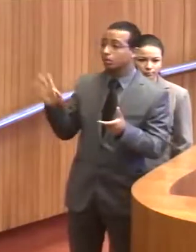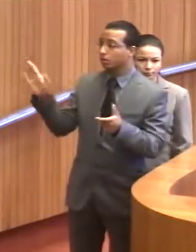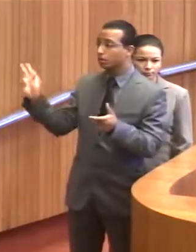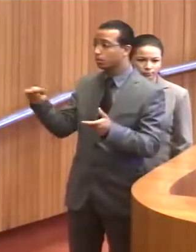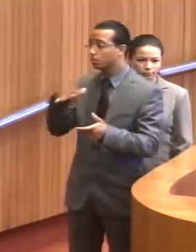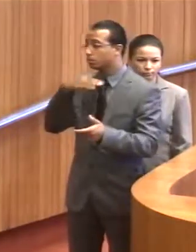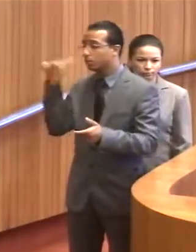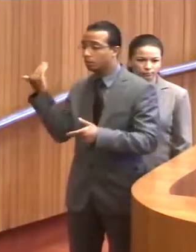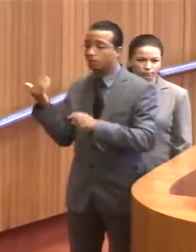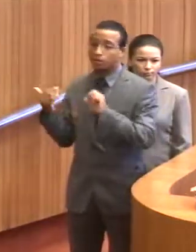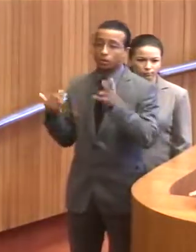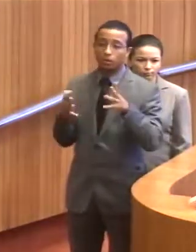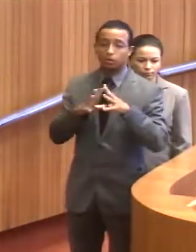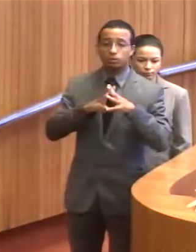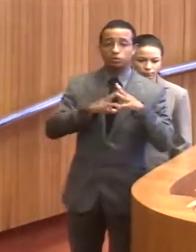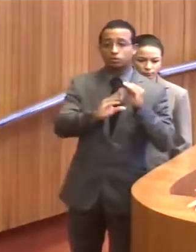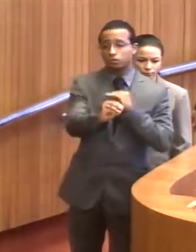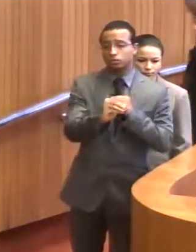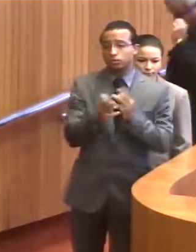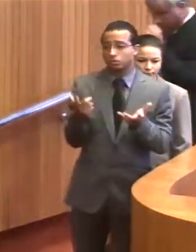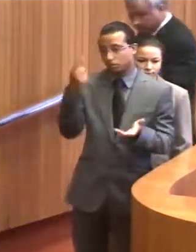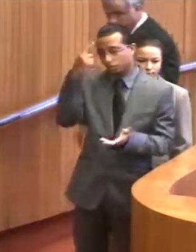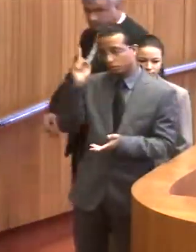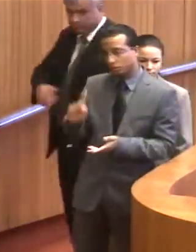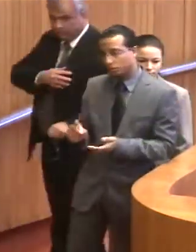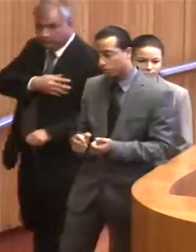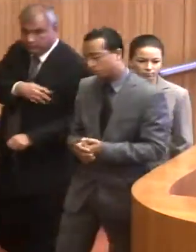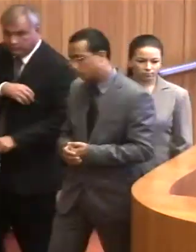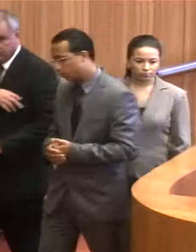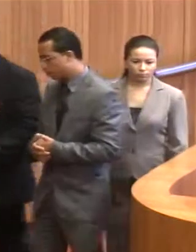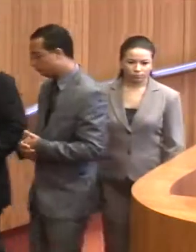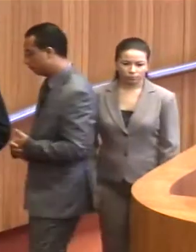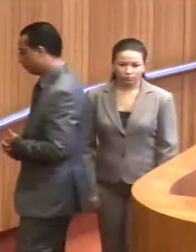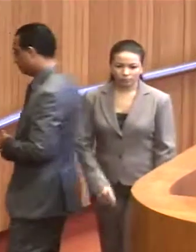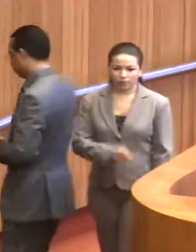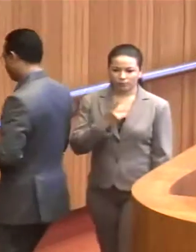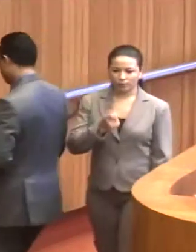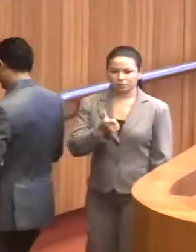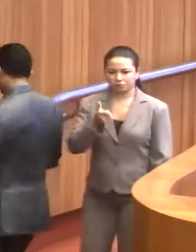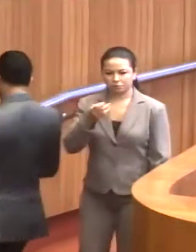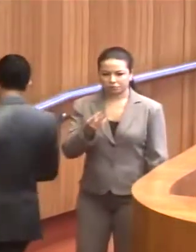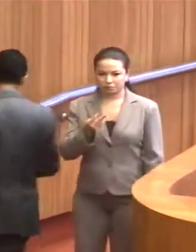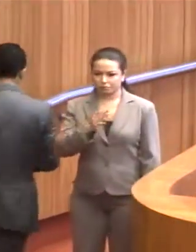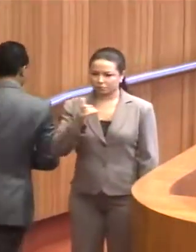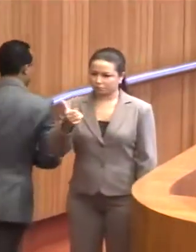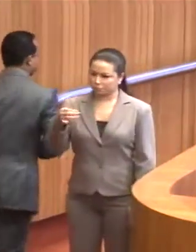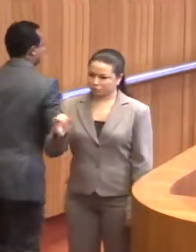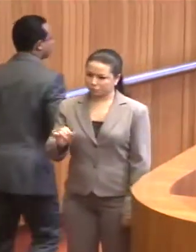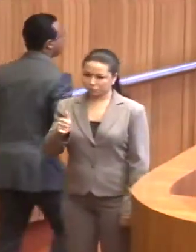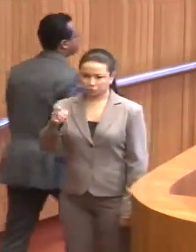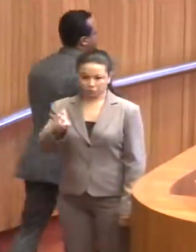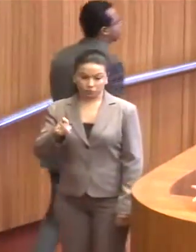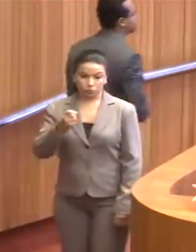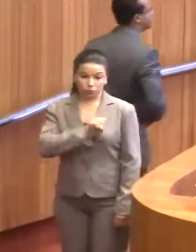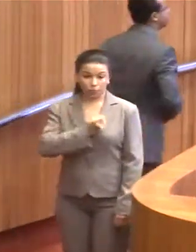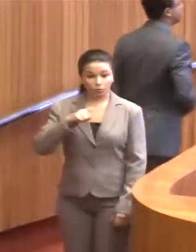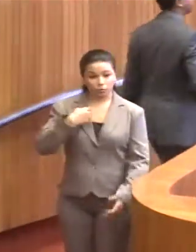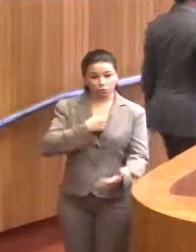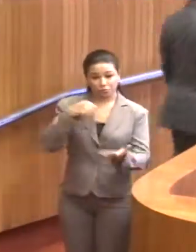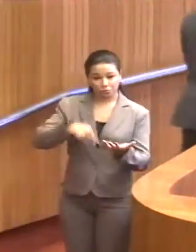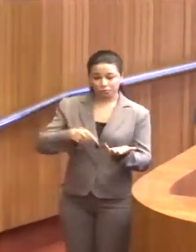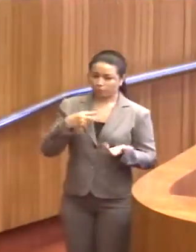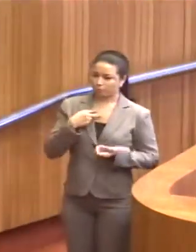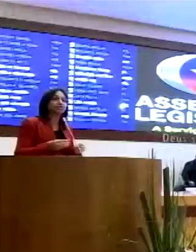morto ou se ele participou de uma fuga. Então, dizer se são 13, são 10, se são 15, são números que a gente aqui